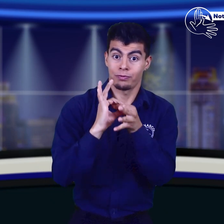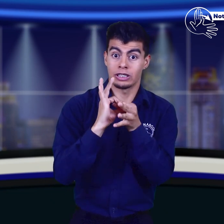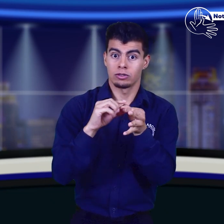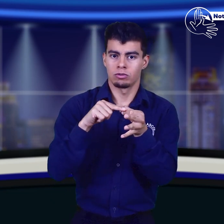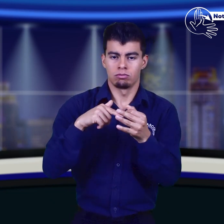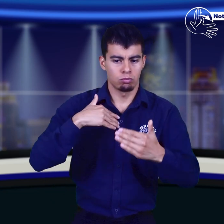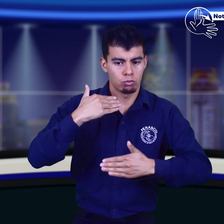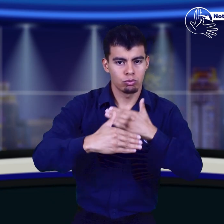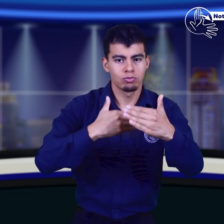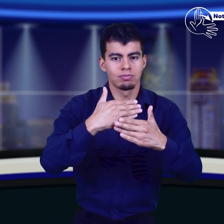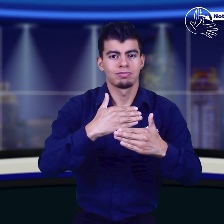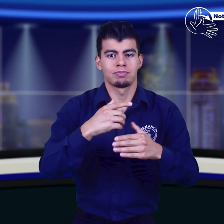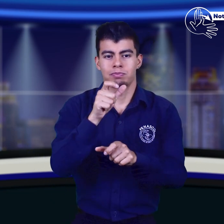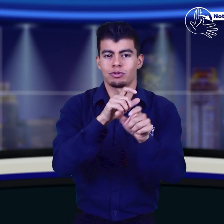todas las personas sordas de Colombia.